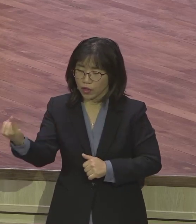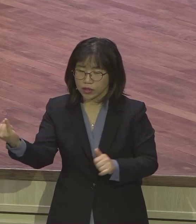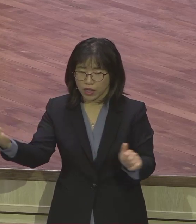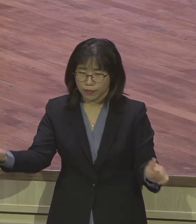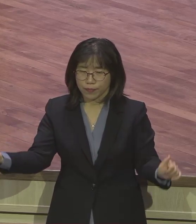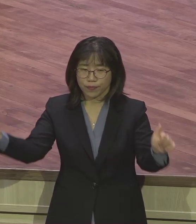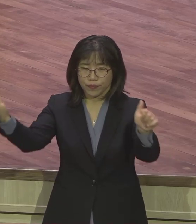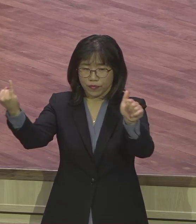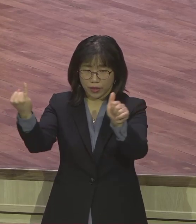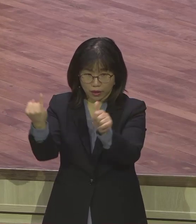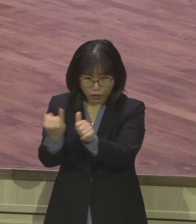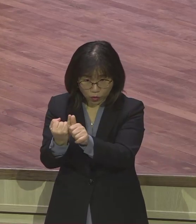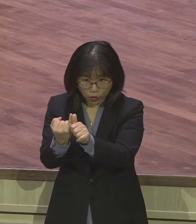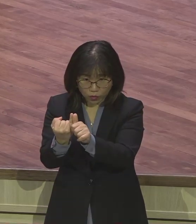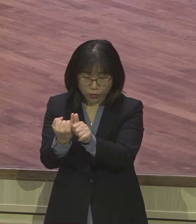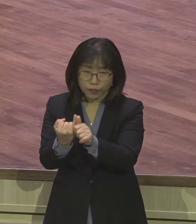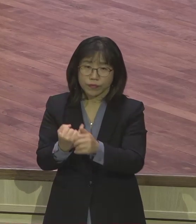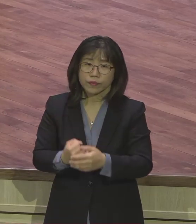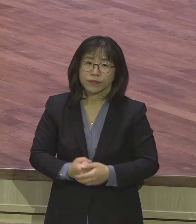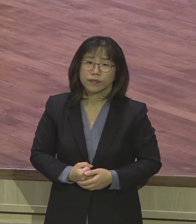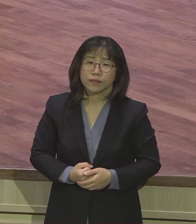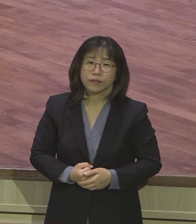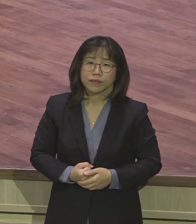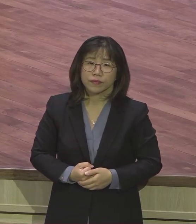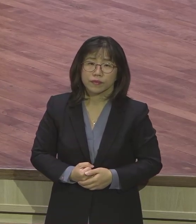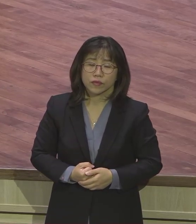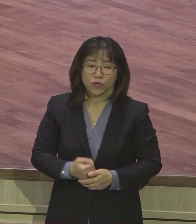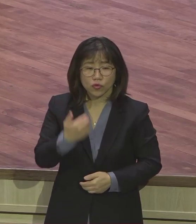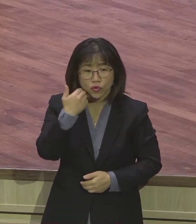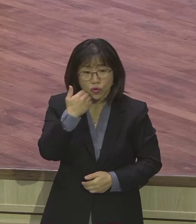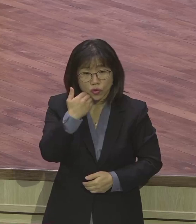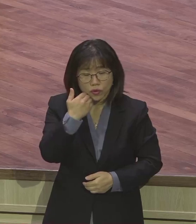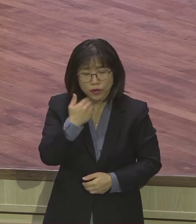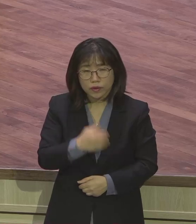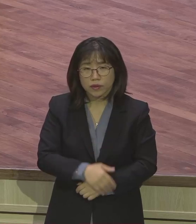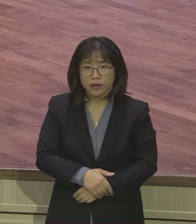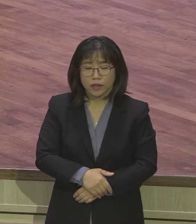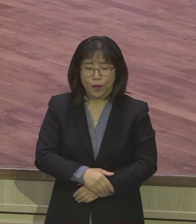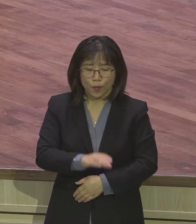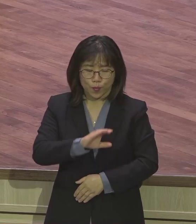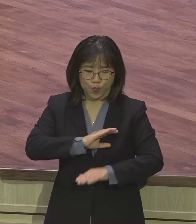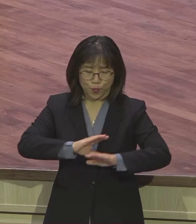장가들어. 이거 누구 말하고 있는 거예요 지금? 모세의 아버지가